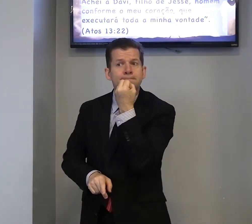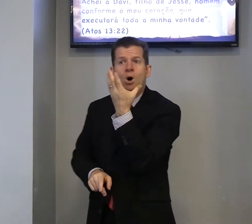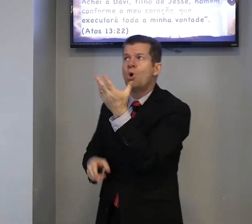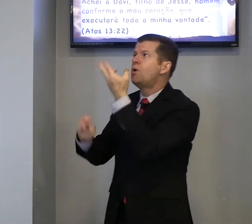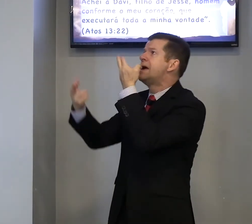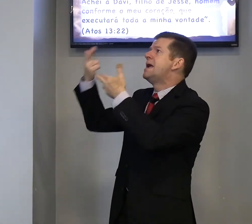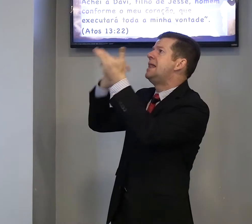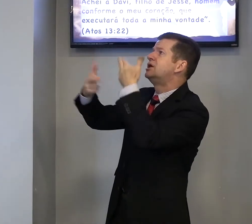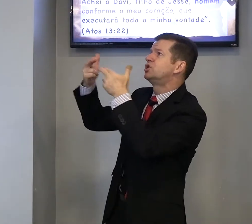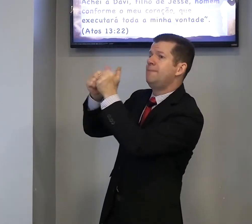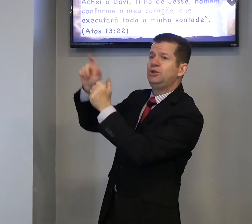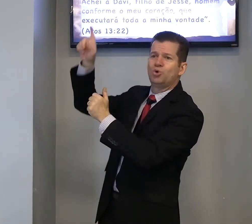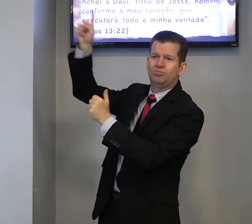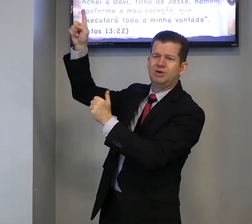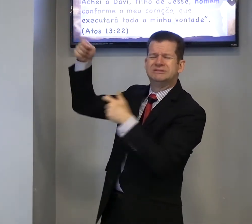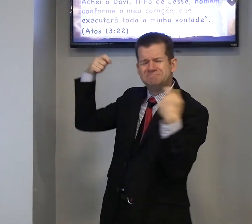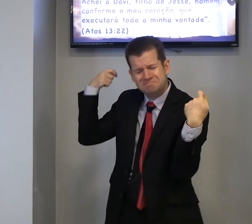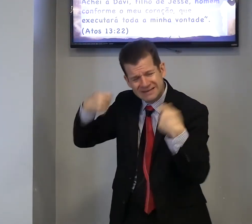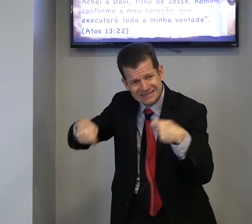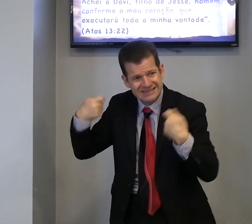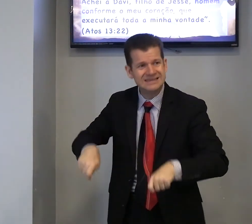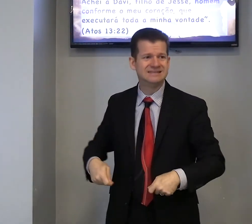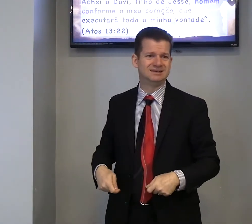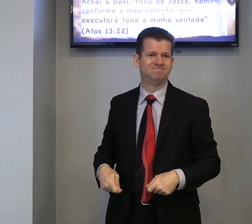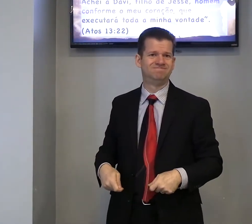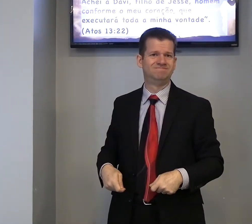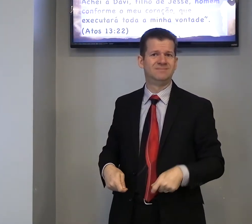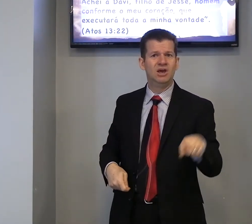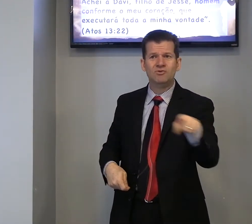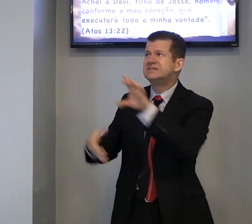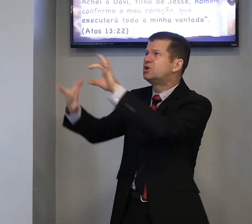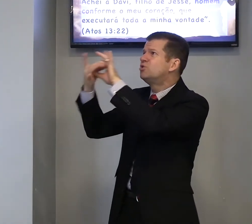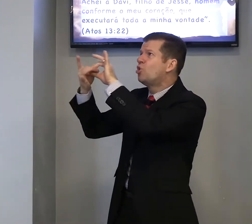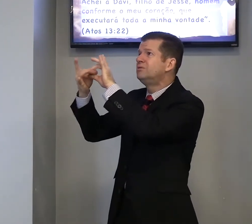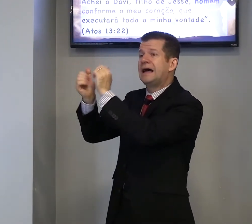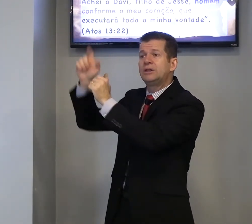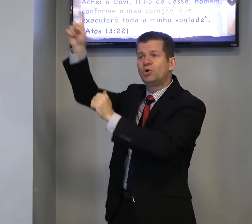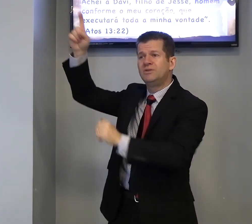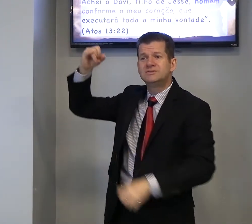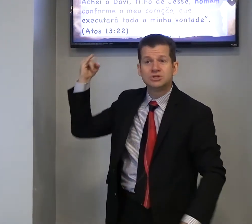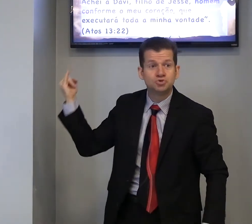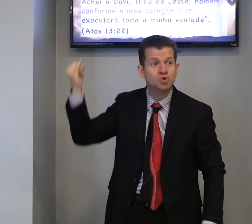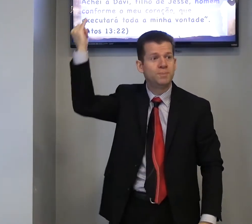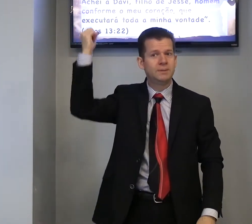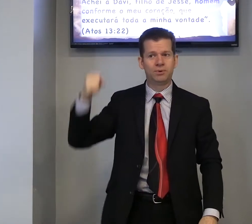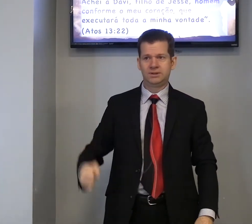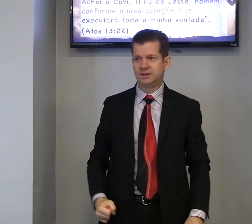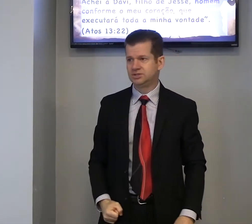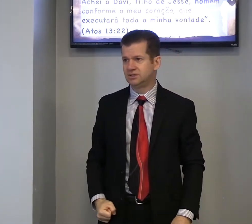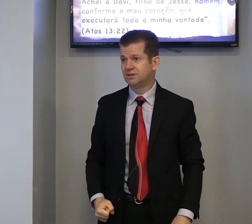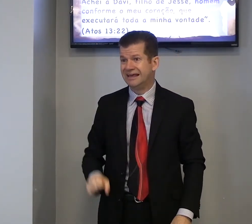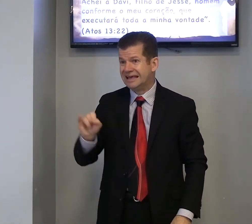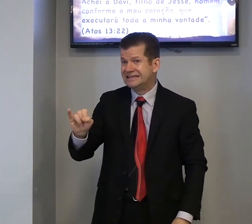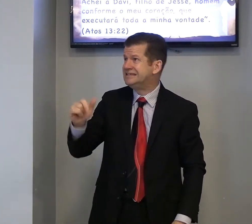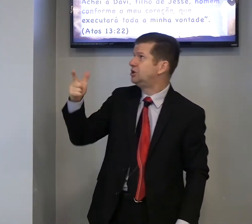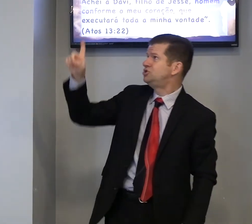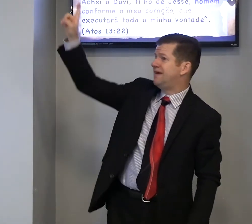um bom relacionamento com Deus, precisa, você, contato com Deus, é super importante, se não tiver